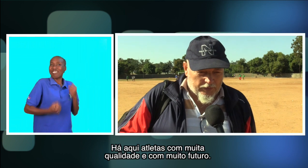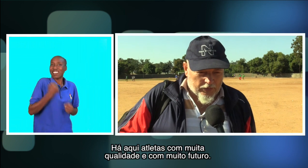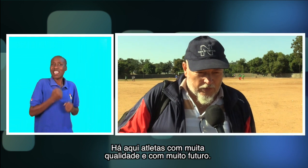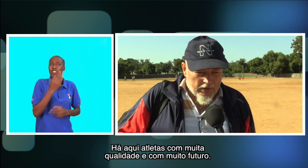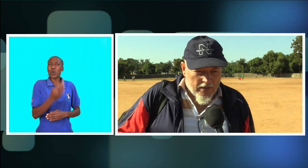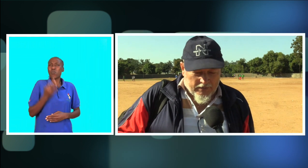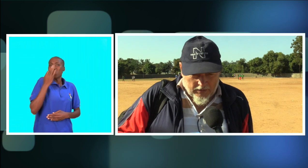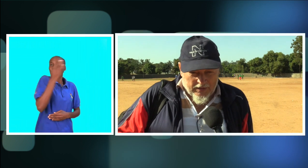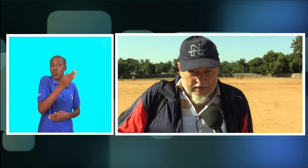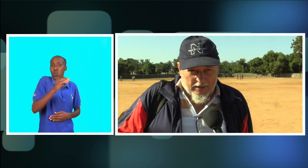futuro.